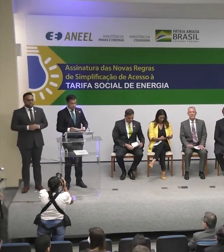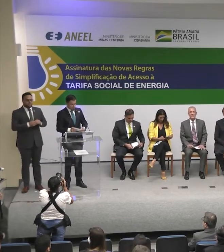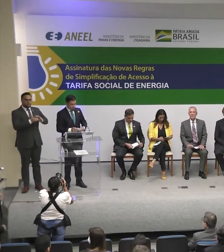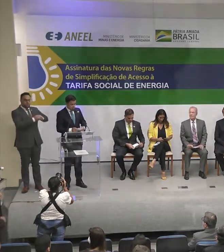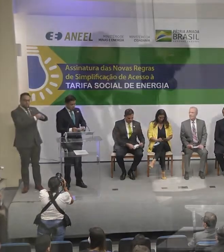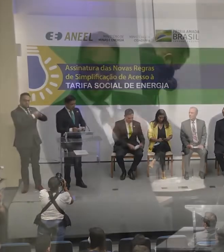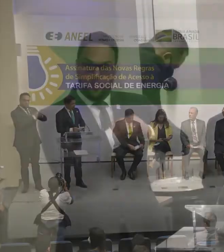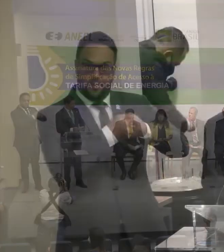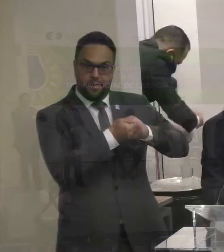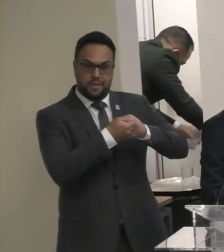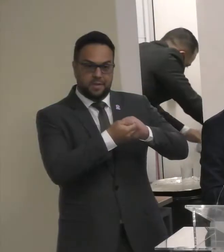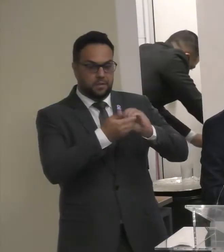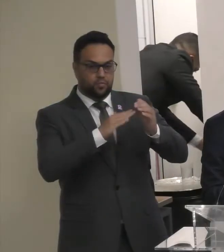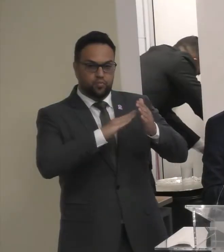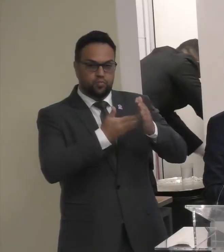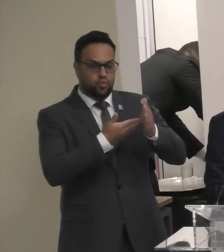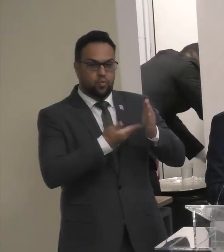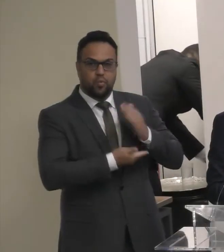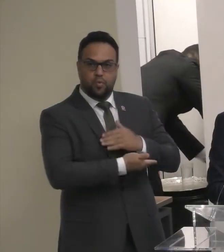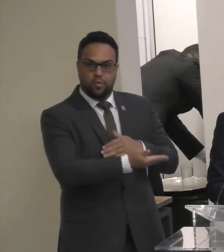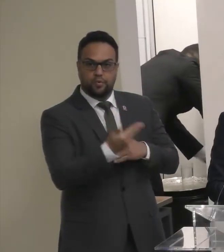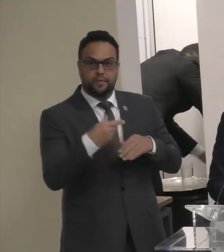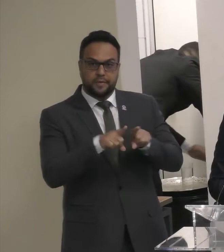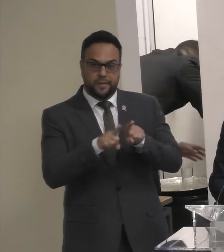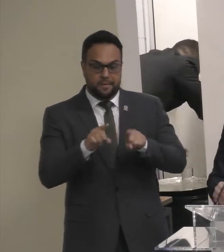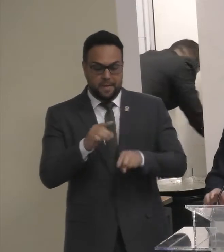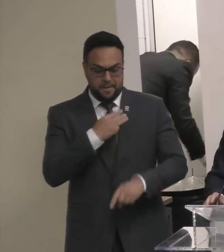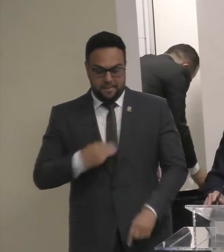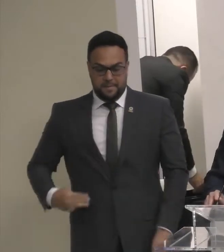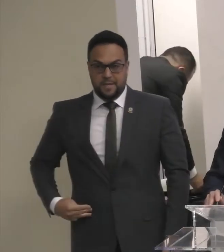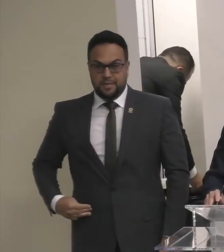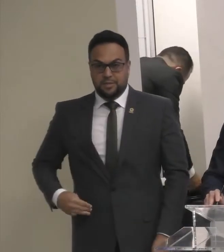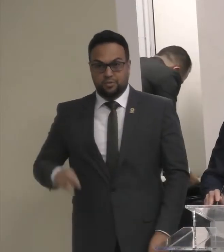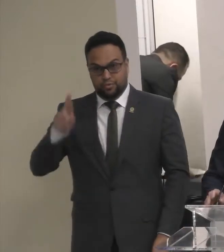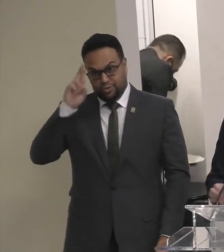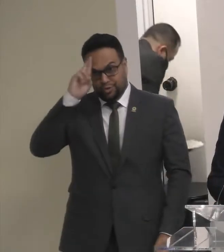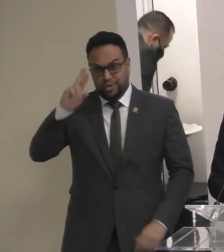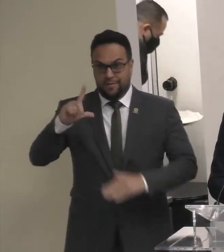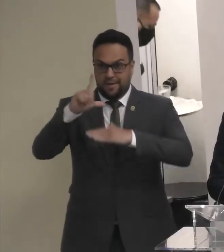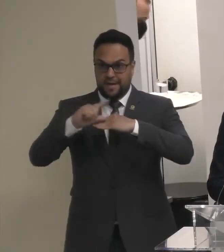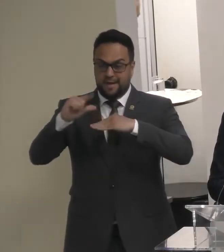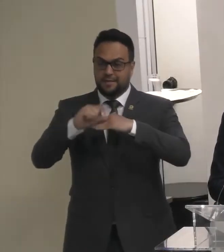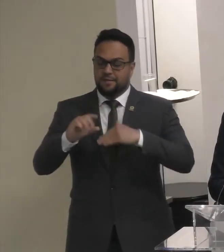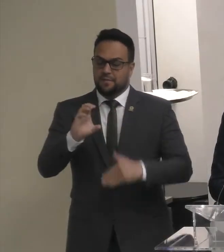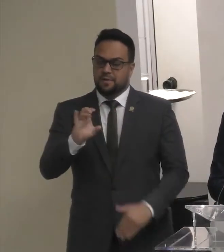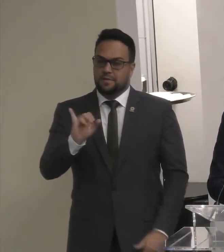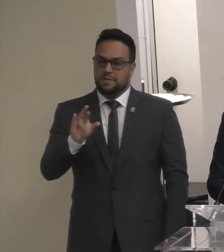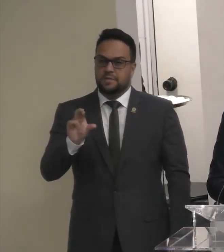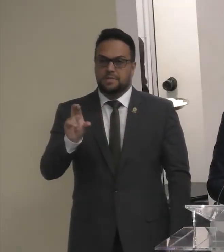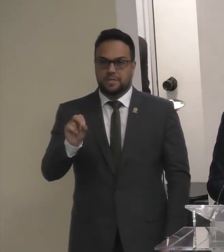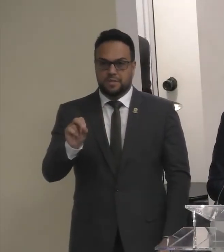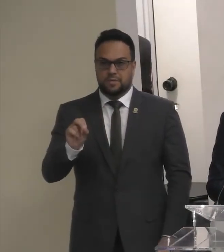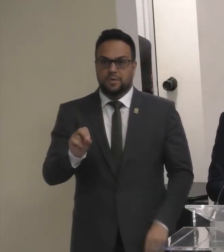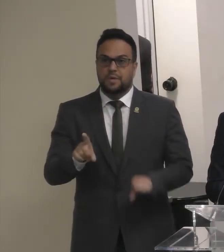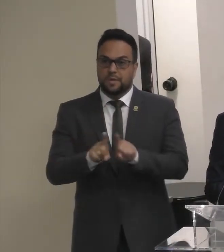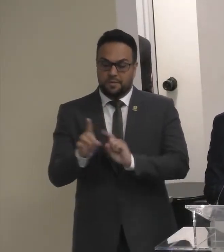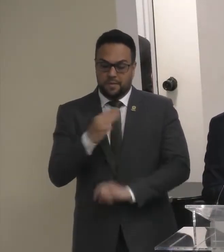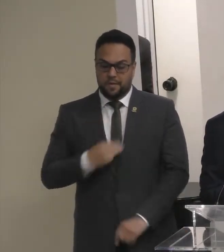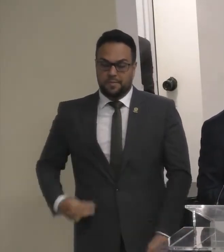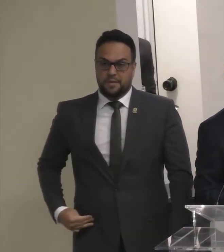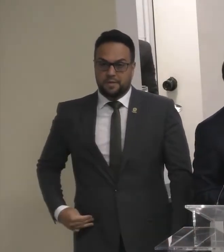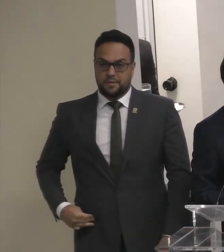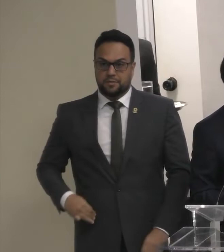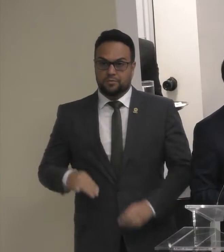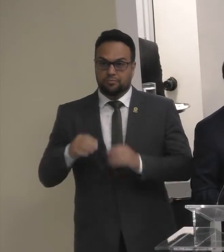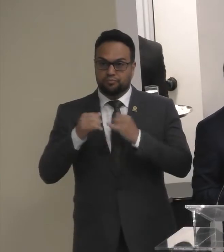cumprimentá-los Cumprimentar o ministro de estado Chefe da casa civil Ciro Nogueira Ministro de estado De